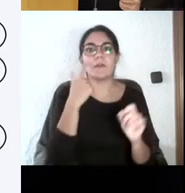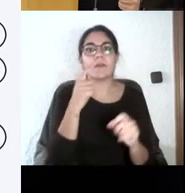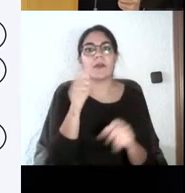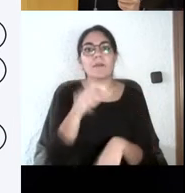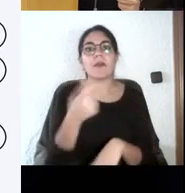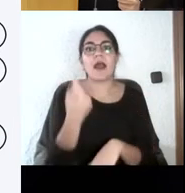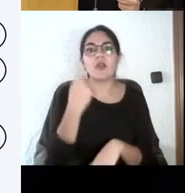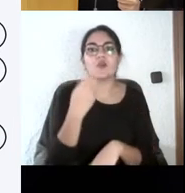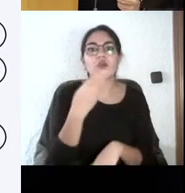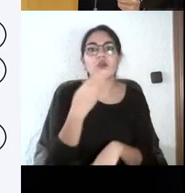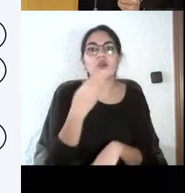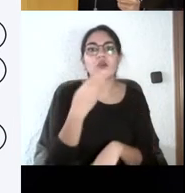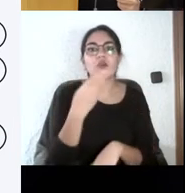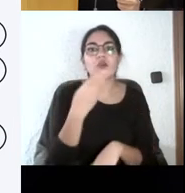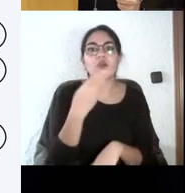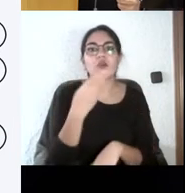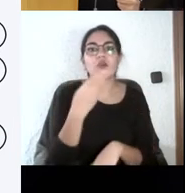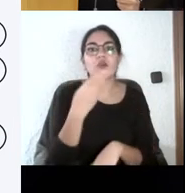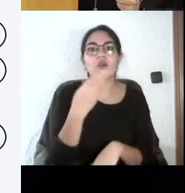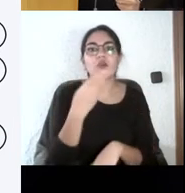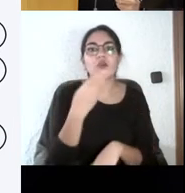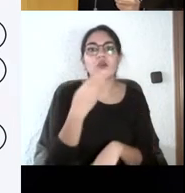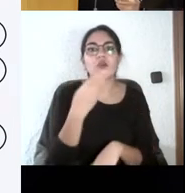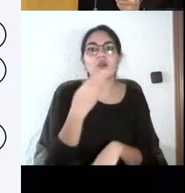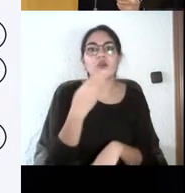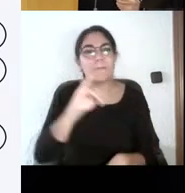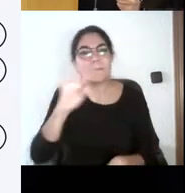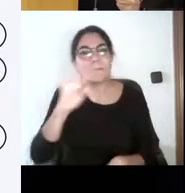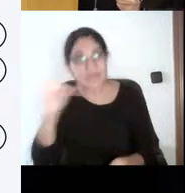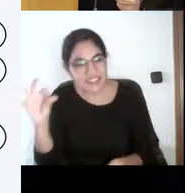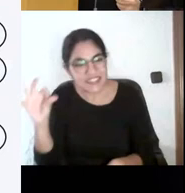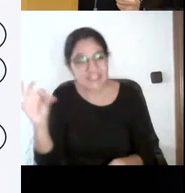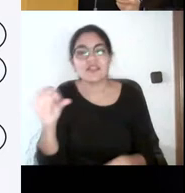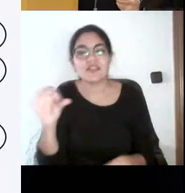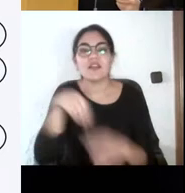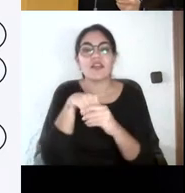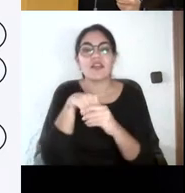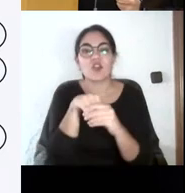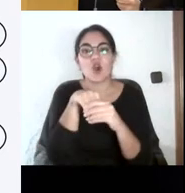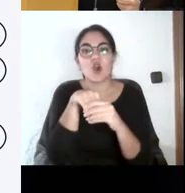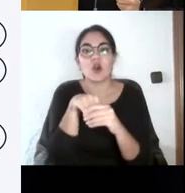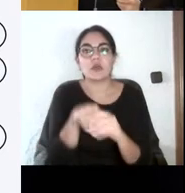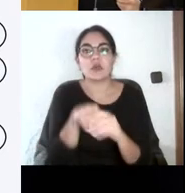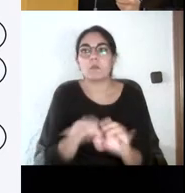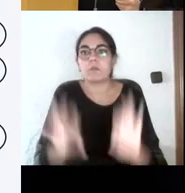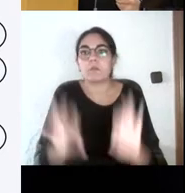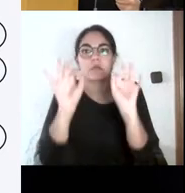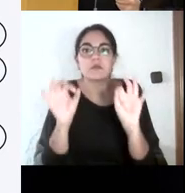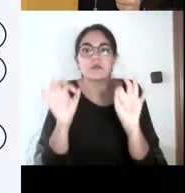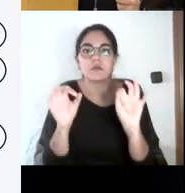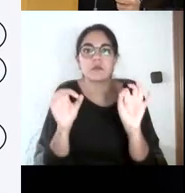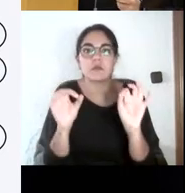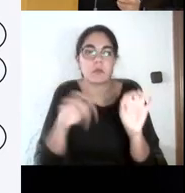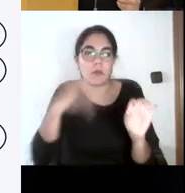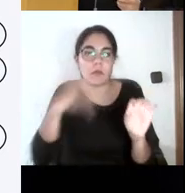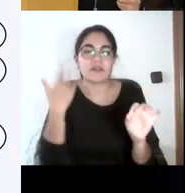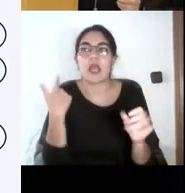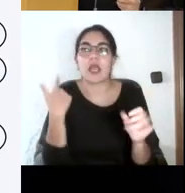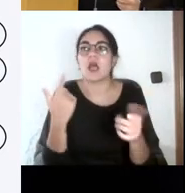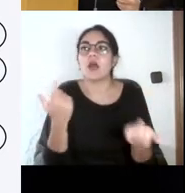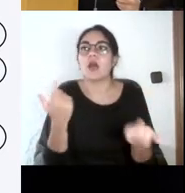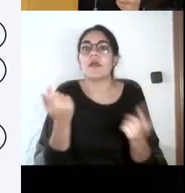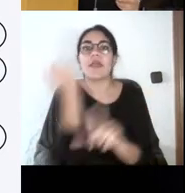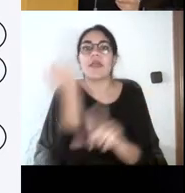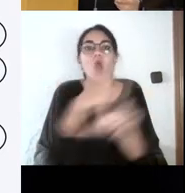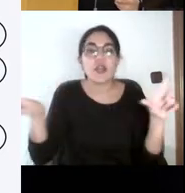mío, no se lo sabe, no sé los bits que tiene el campo de, yo qué sé, de longitud, del